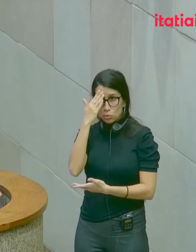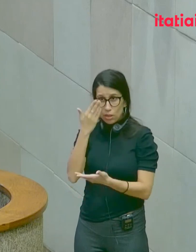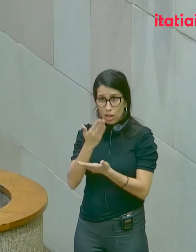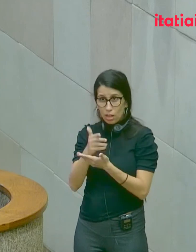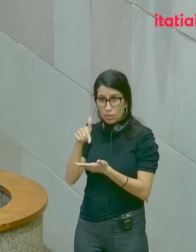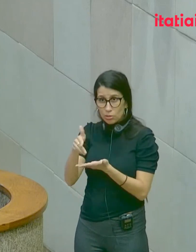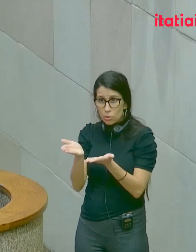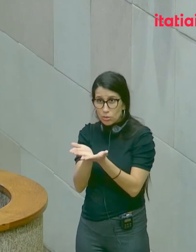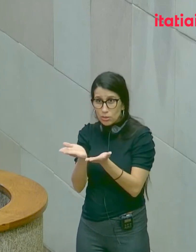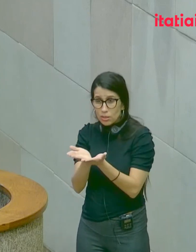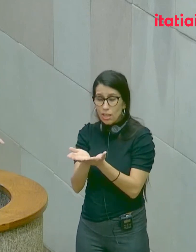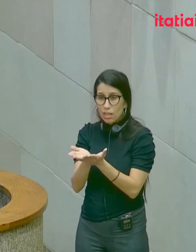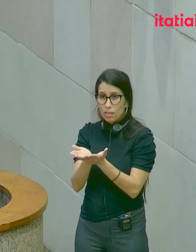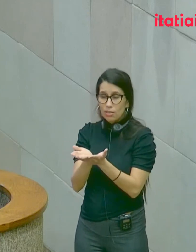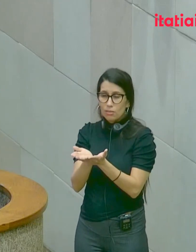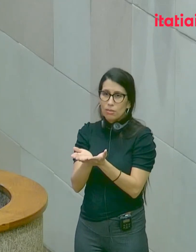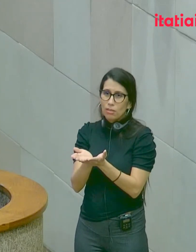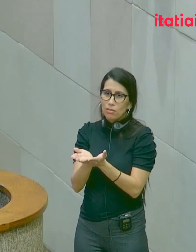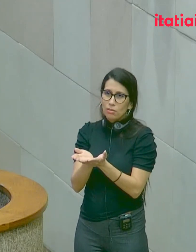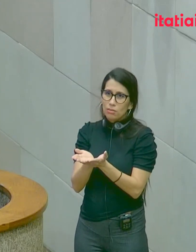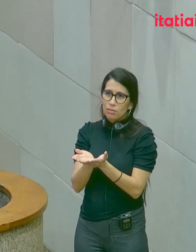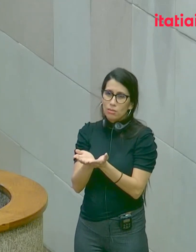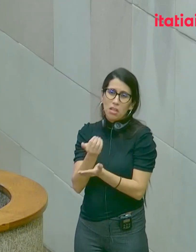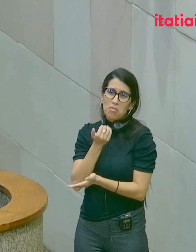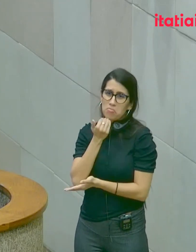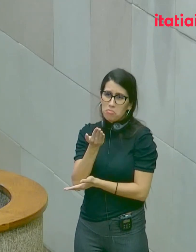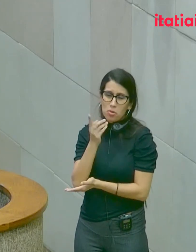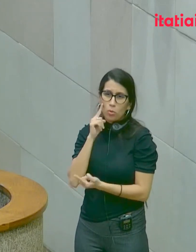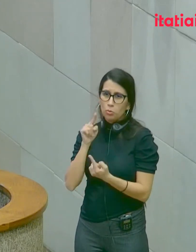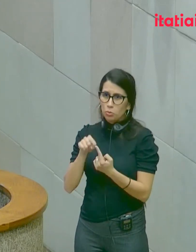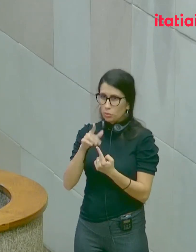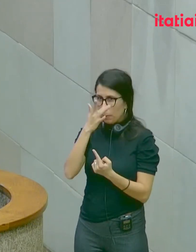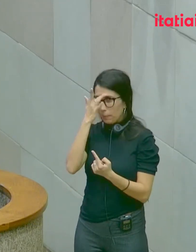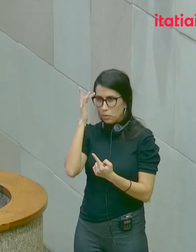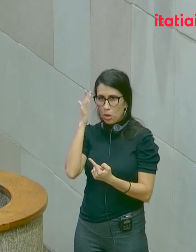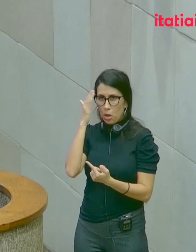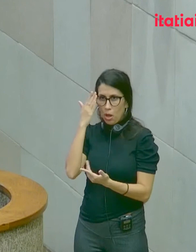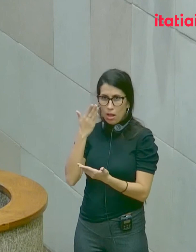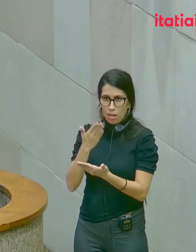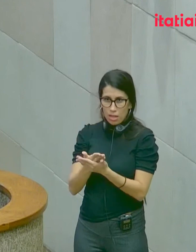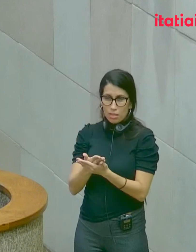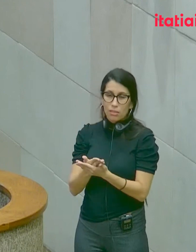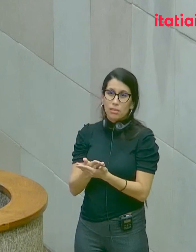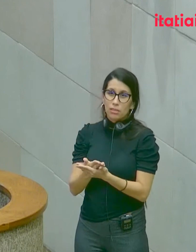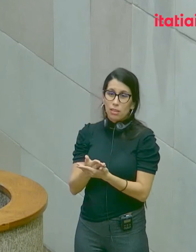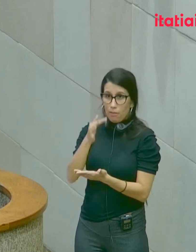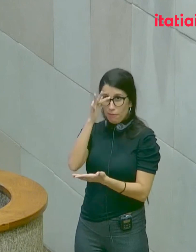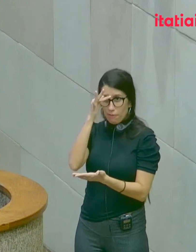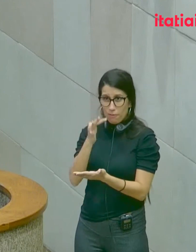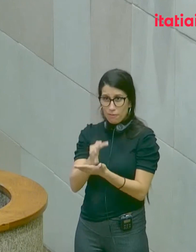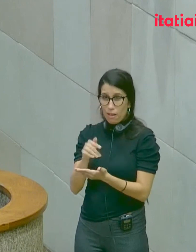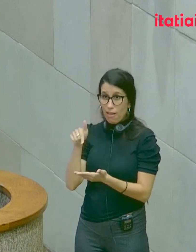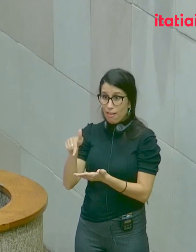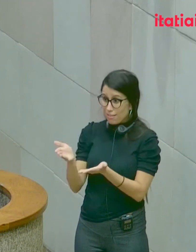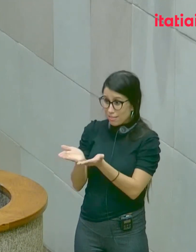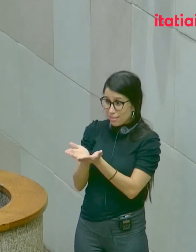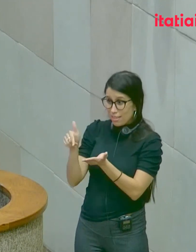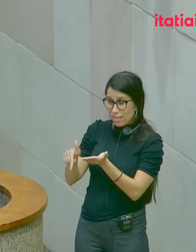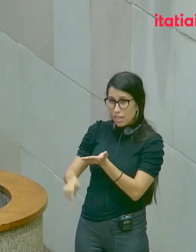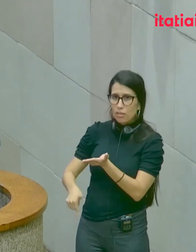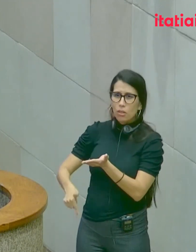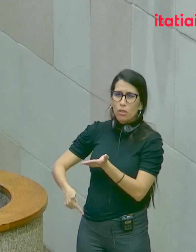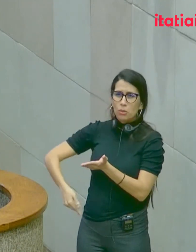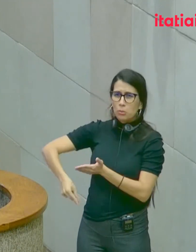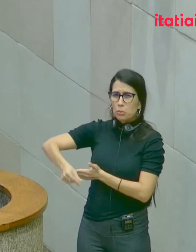De todo modo, independentemente da crença, esse livro de sabedoria milenar, que